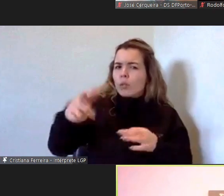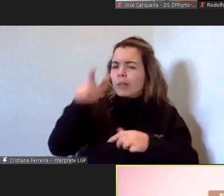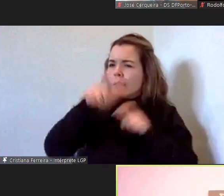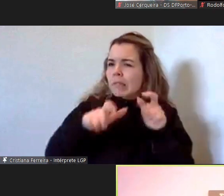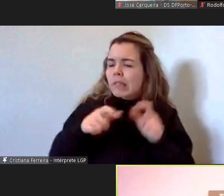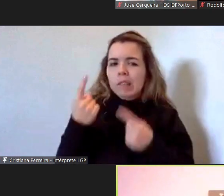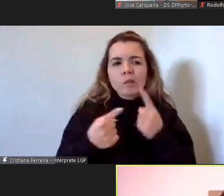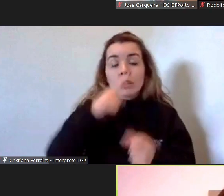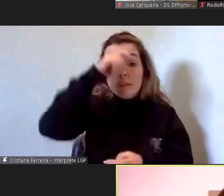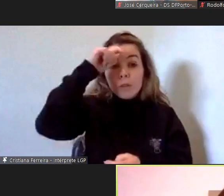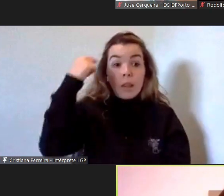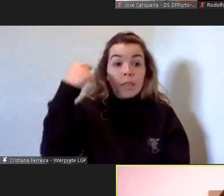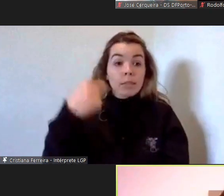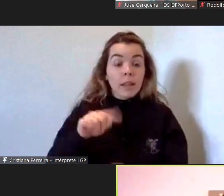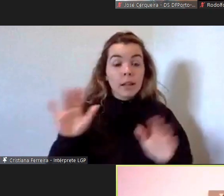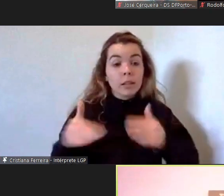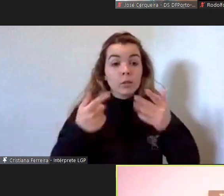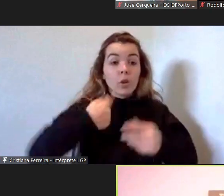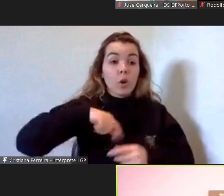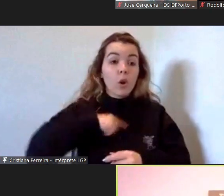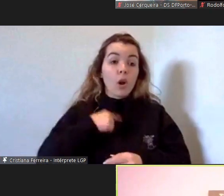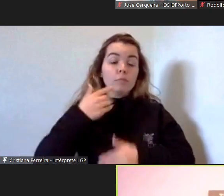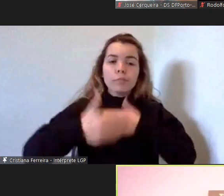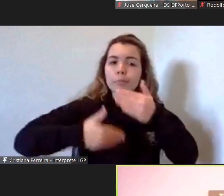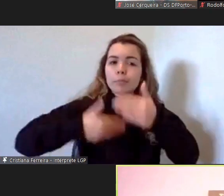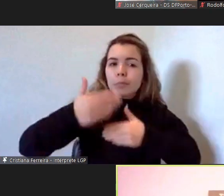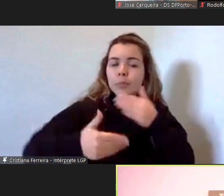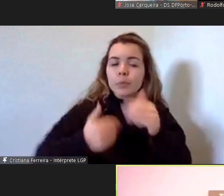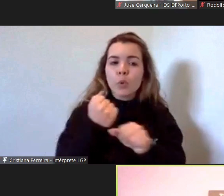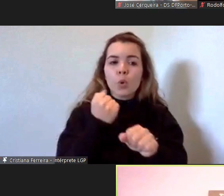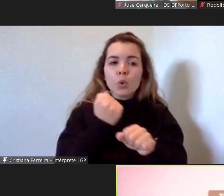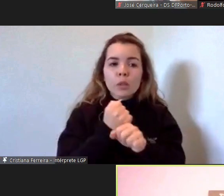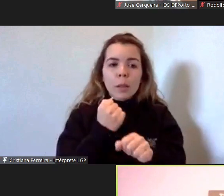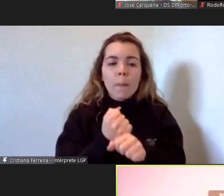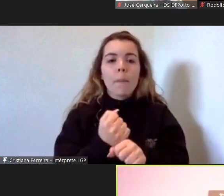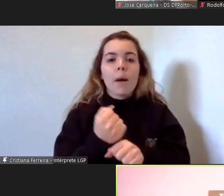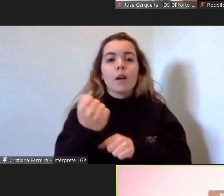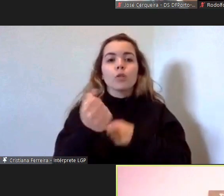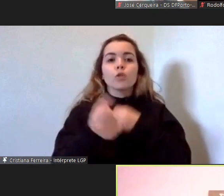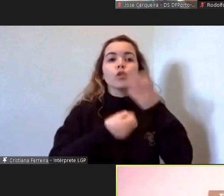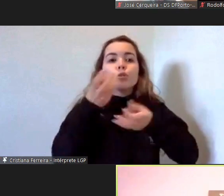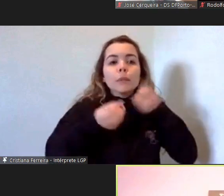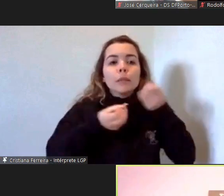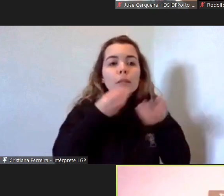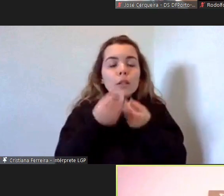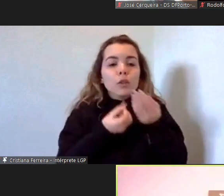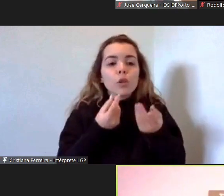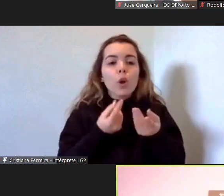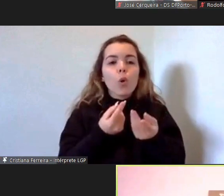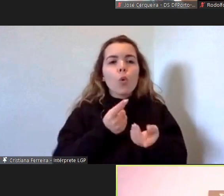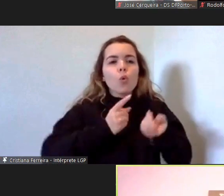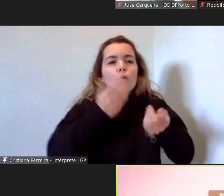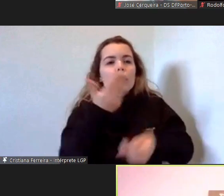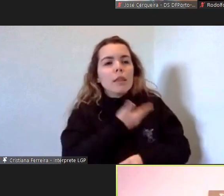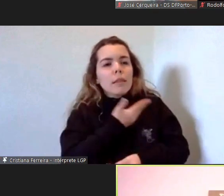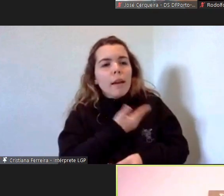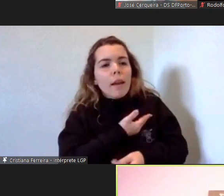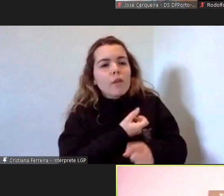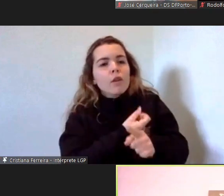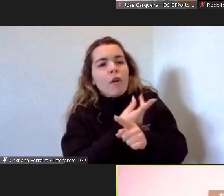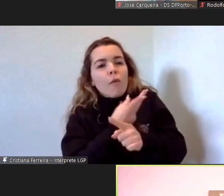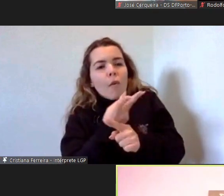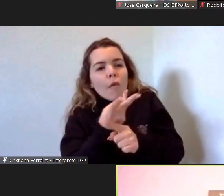dificuldade então temos vindo a fazer um trabalho de desconstrução daquilo que são os vários direitos para as pessoas